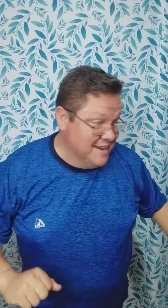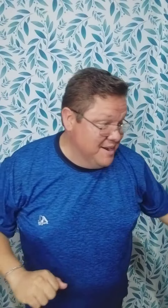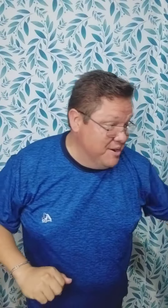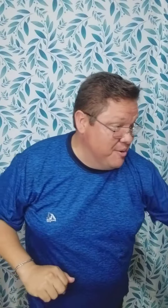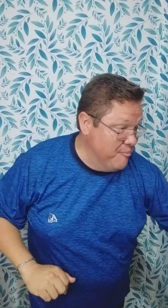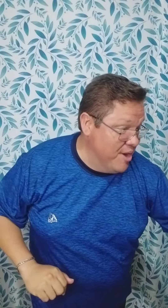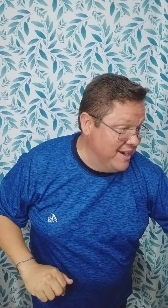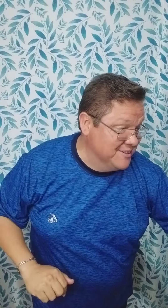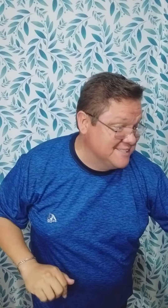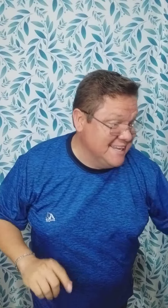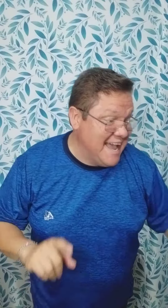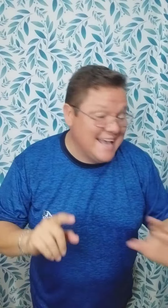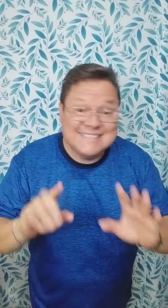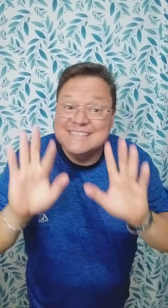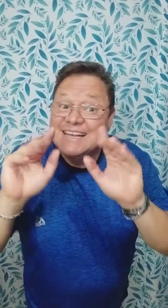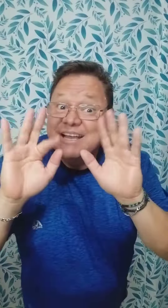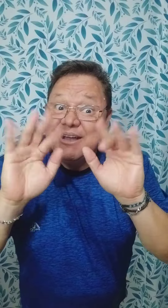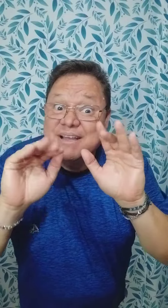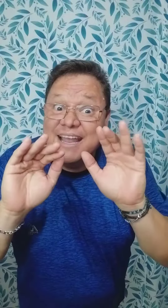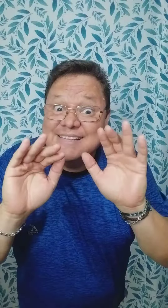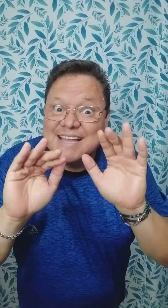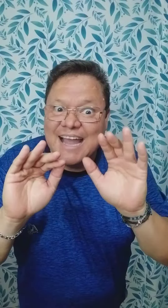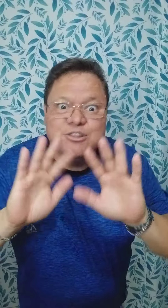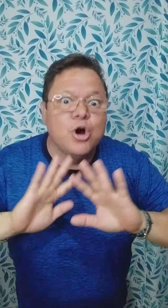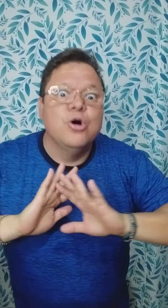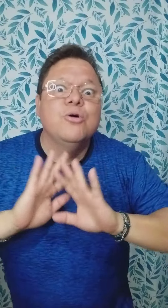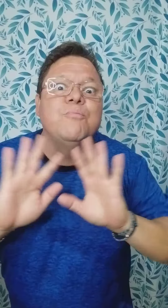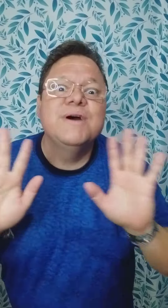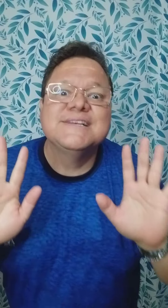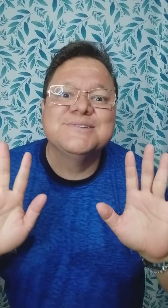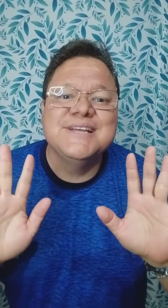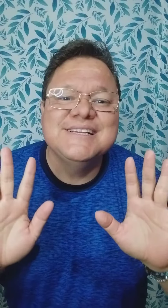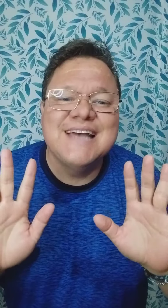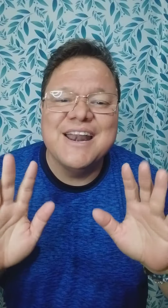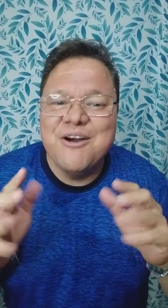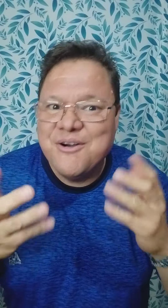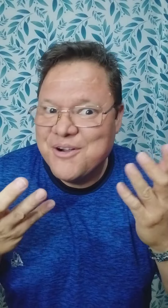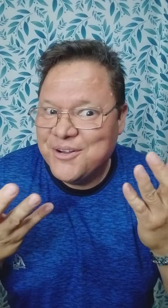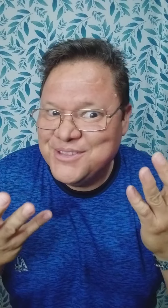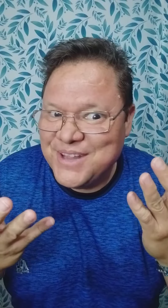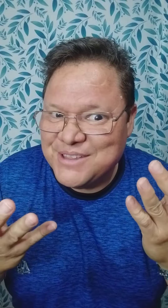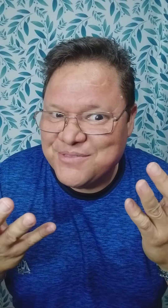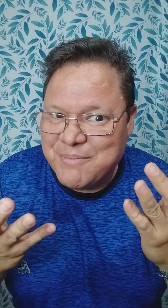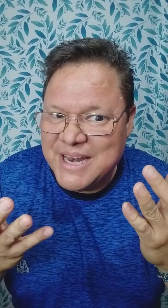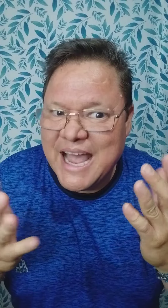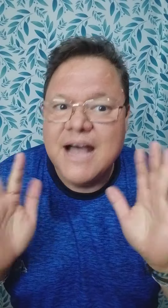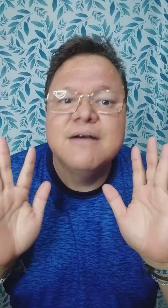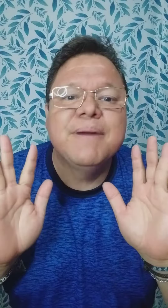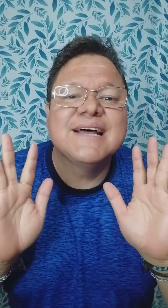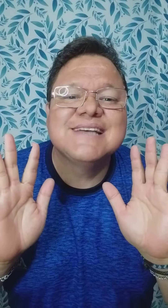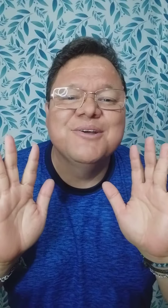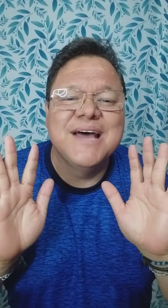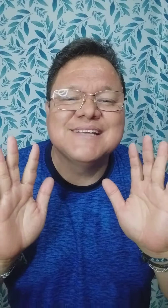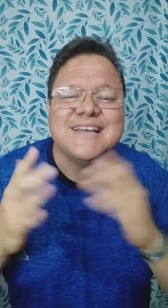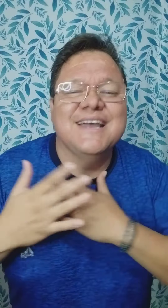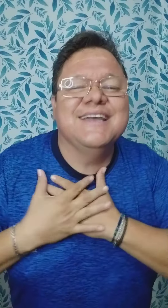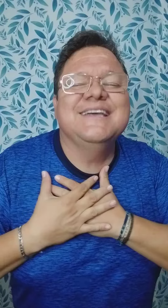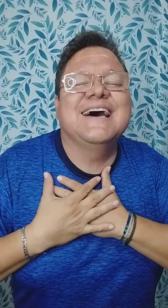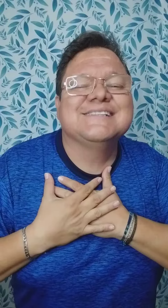Buenos días Este canto puedes utilizarlo con toda tu familia Para saludarse y darse